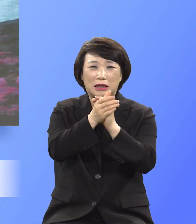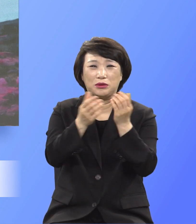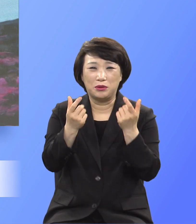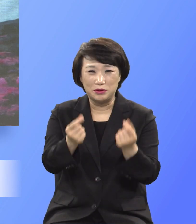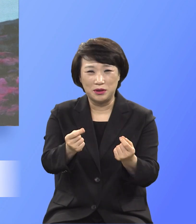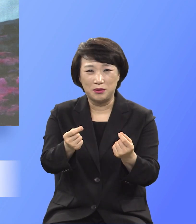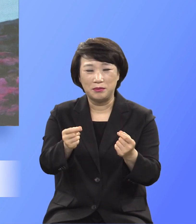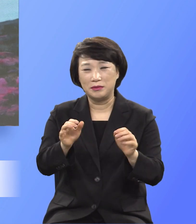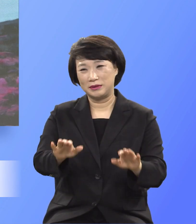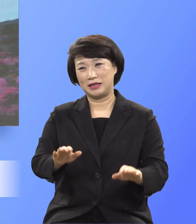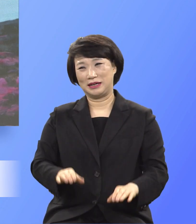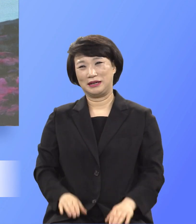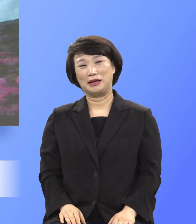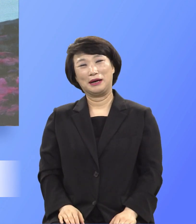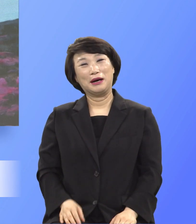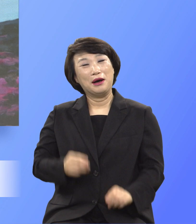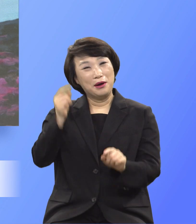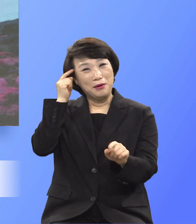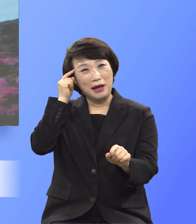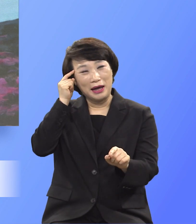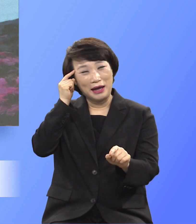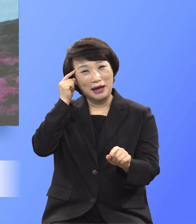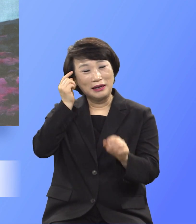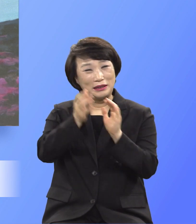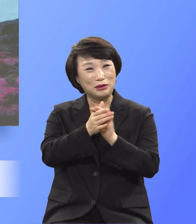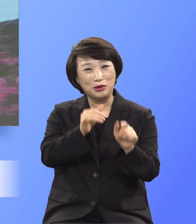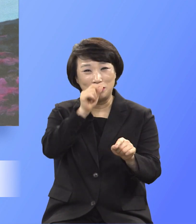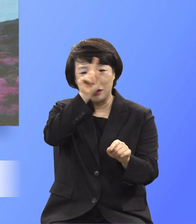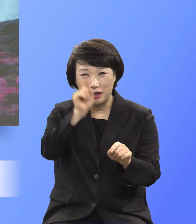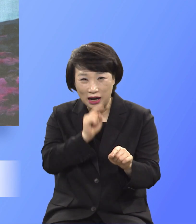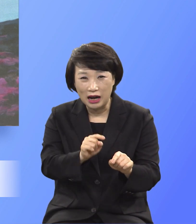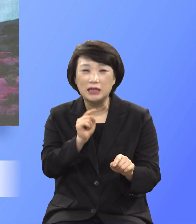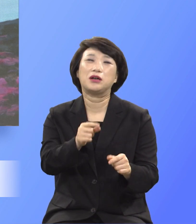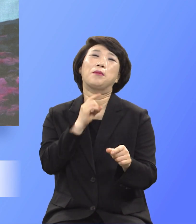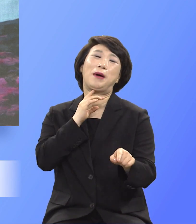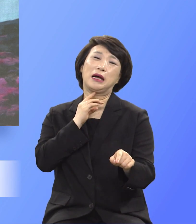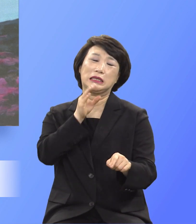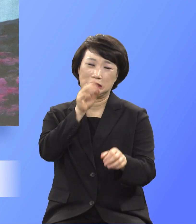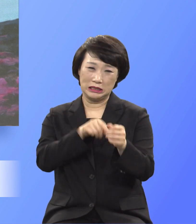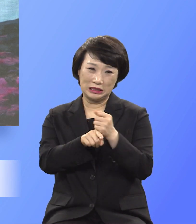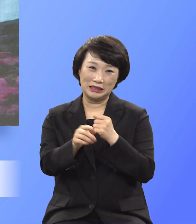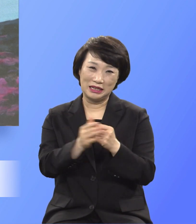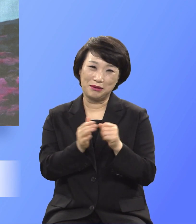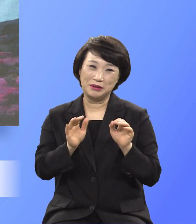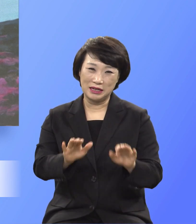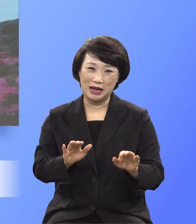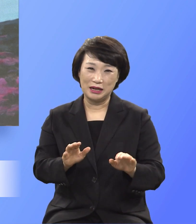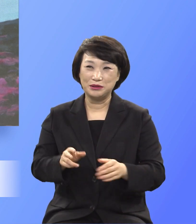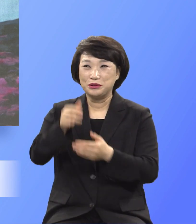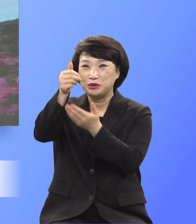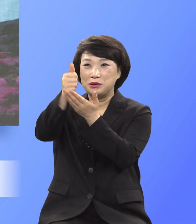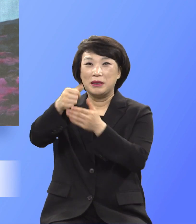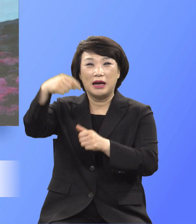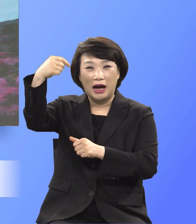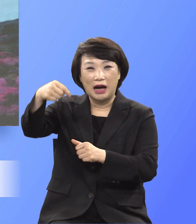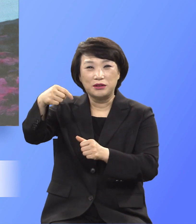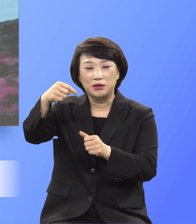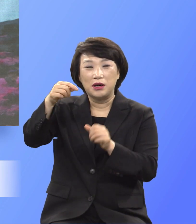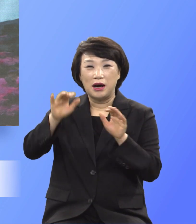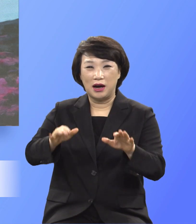왜 그러느냐 그것만이 진리요 우리 주님이 가르쳐준 기도요